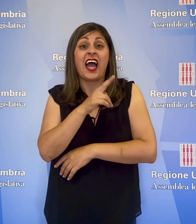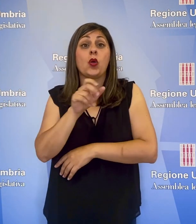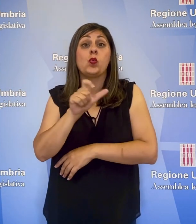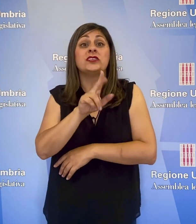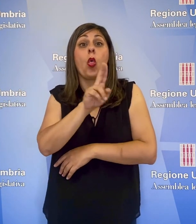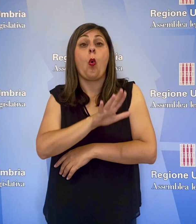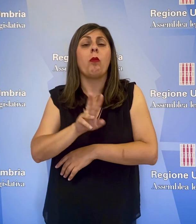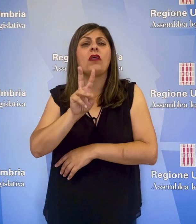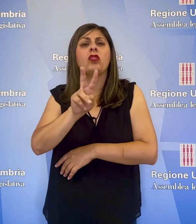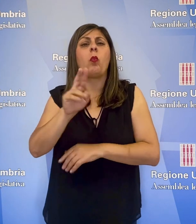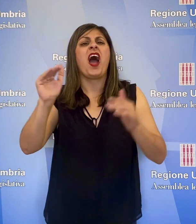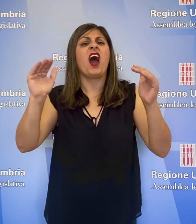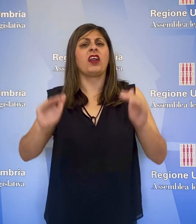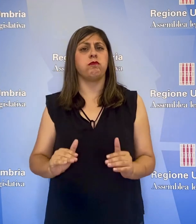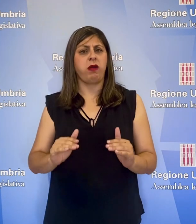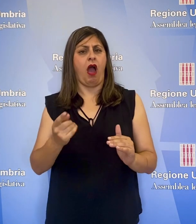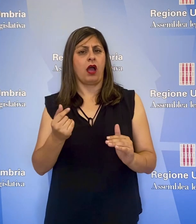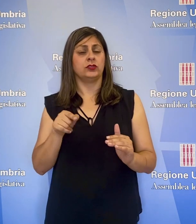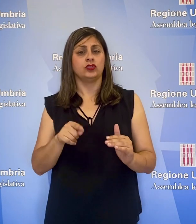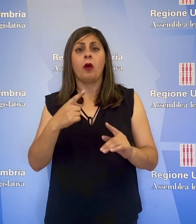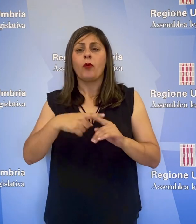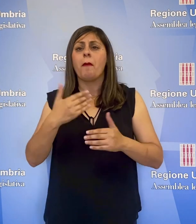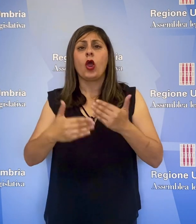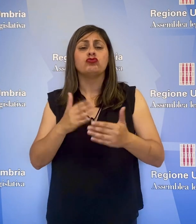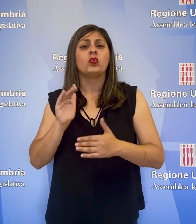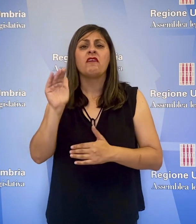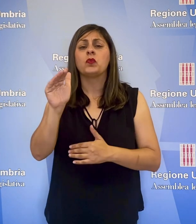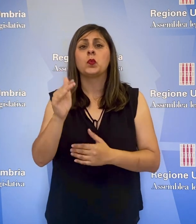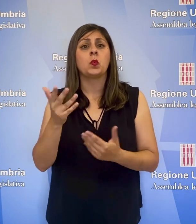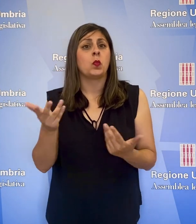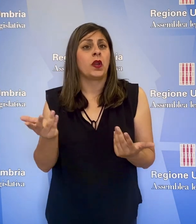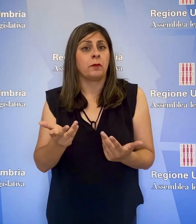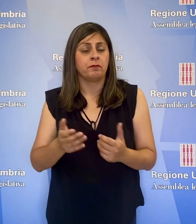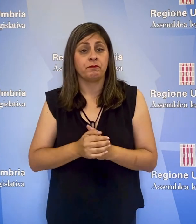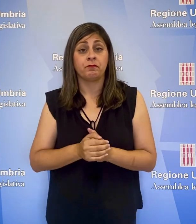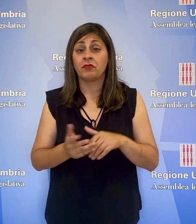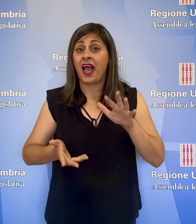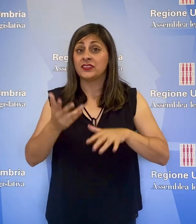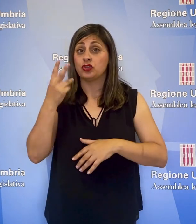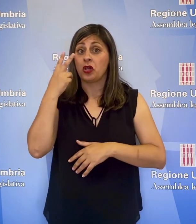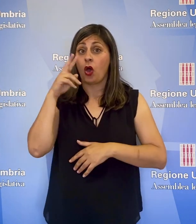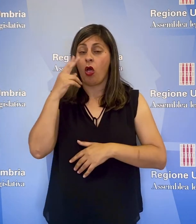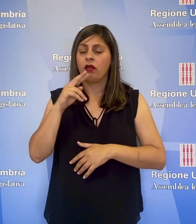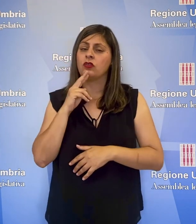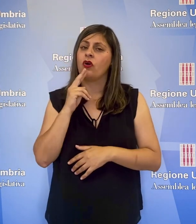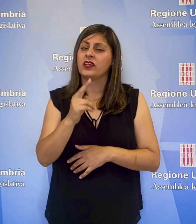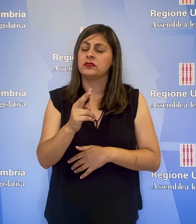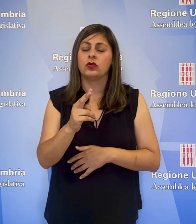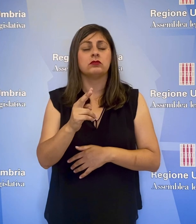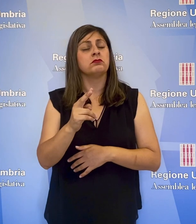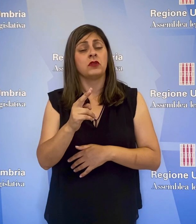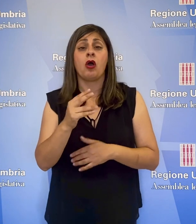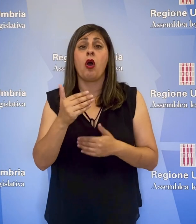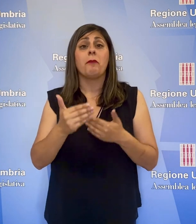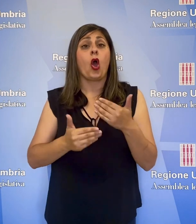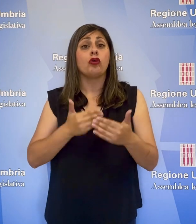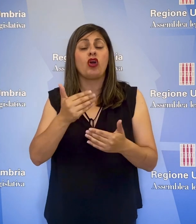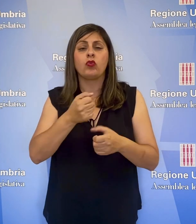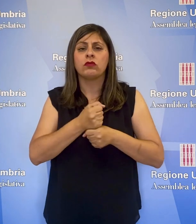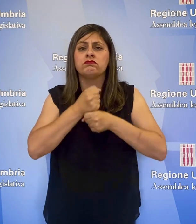USUmbria 2 e in tutte le altre procedure future. L'assessore Luca Coletto ha risposto che la procedura per l